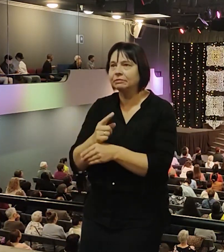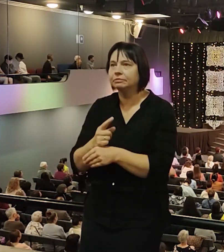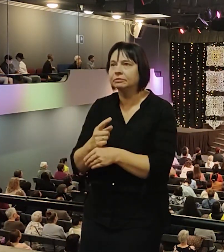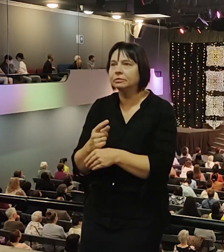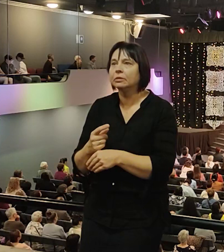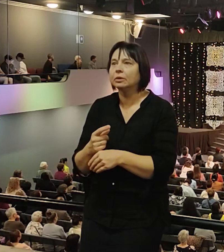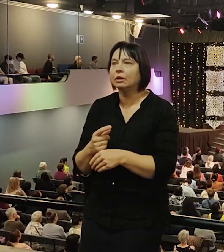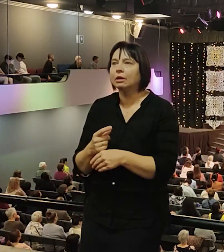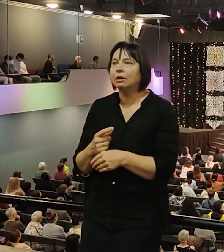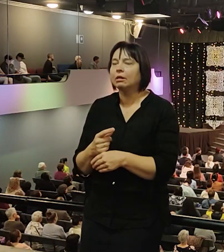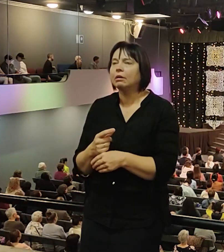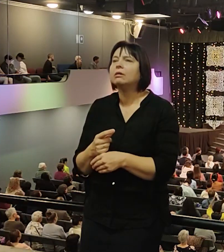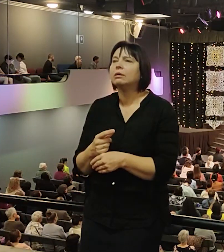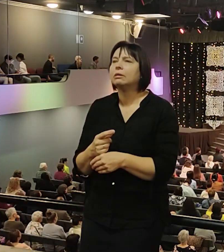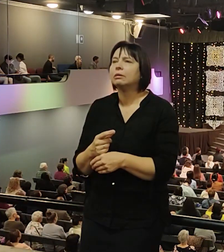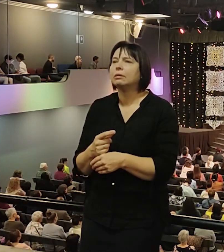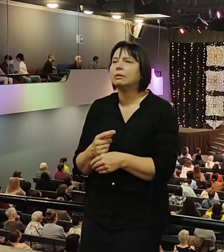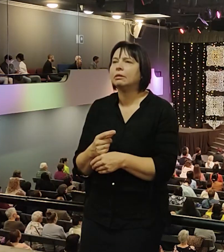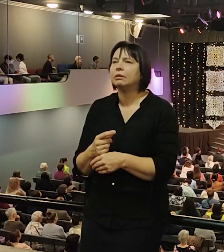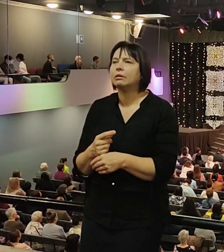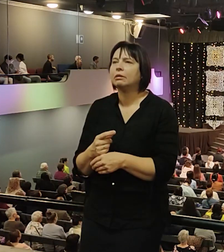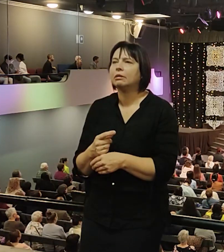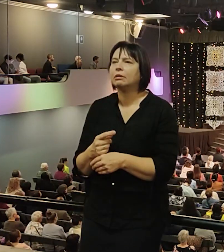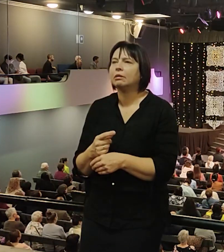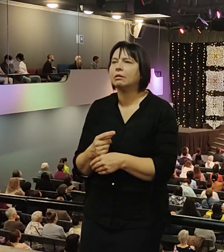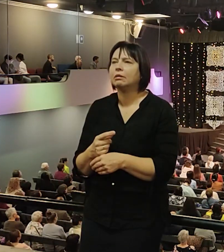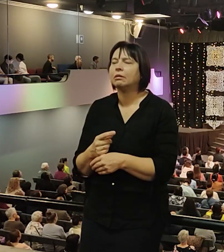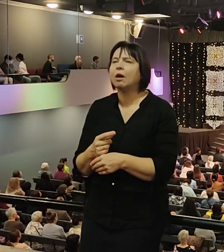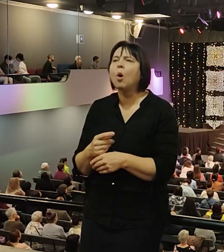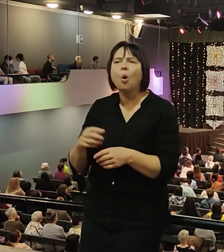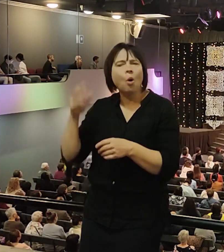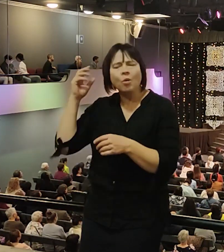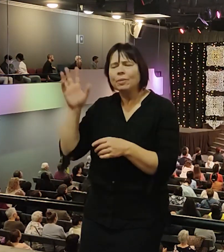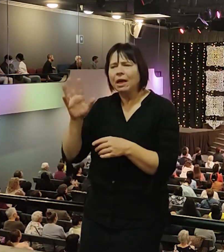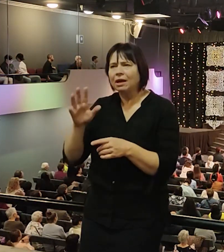От чистого сердца вам хочу сказать. Харахмет.